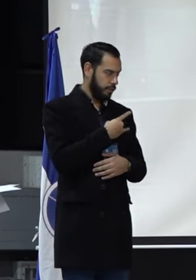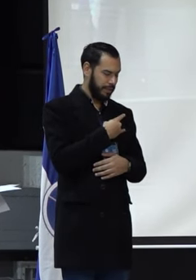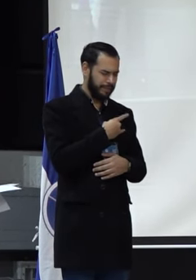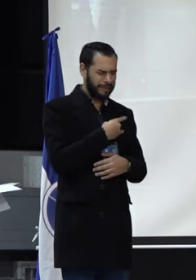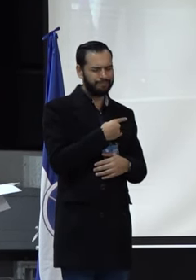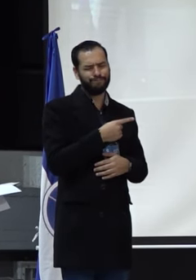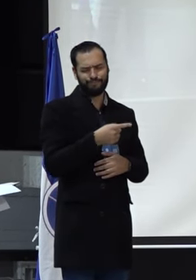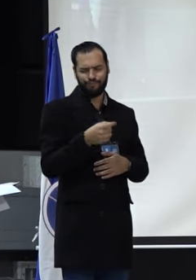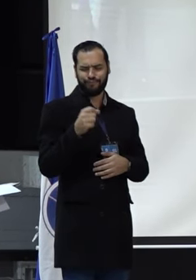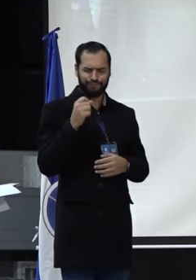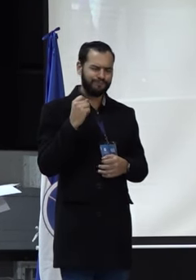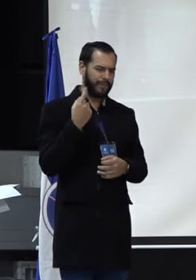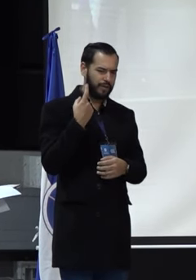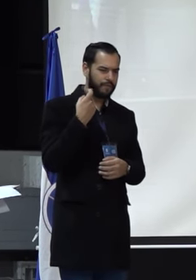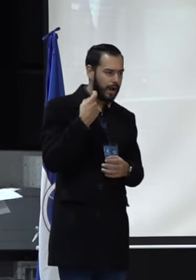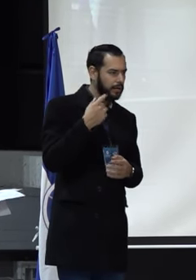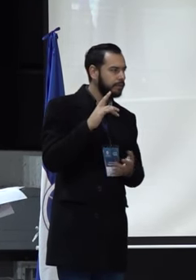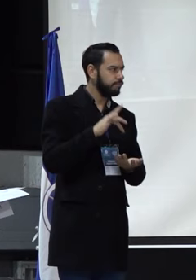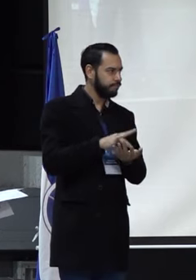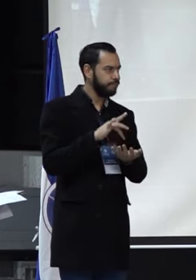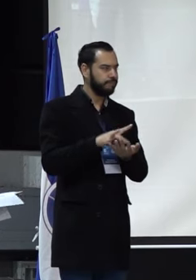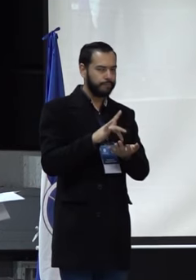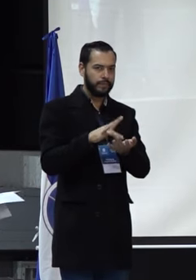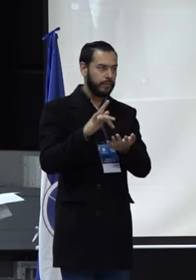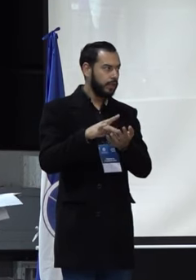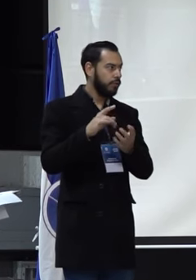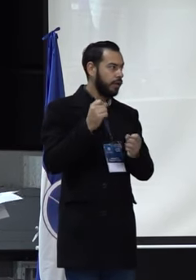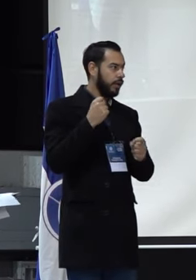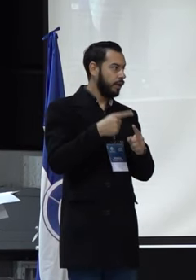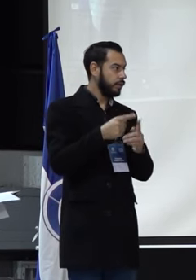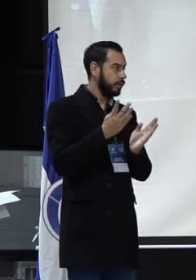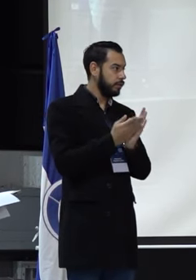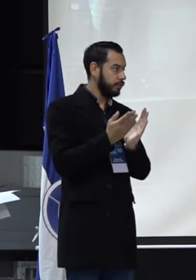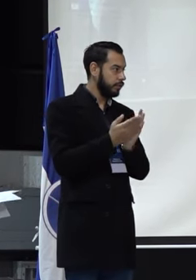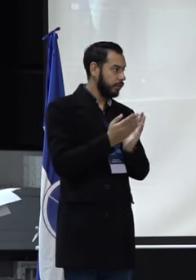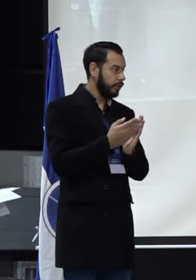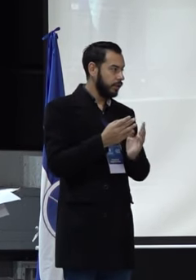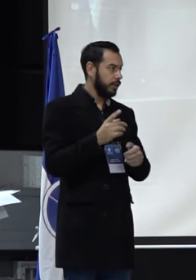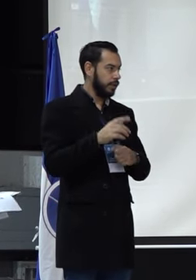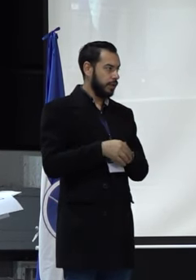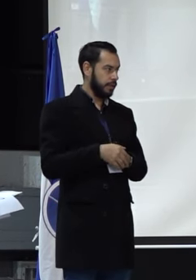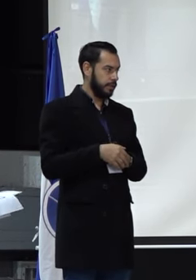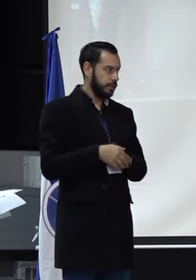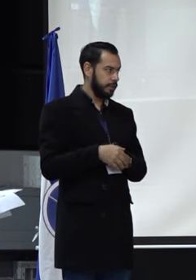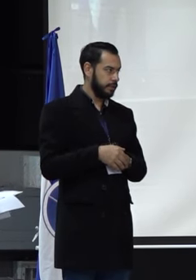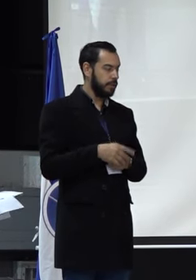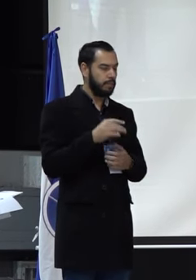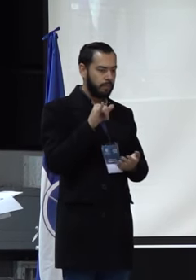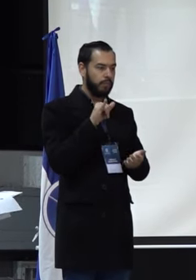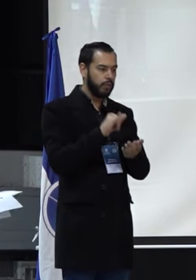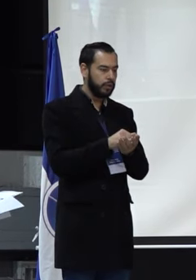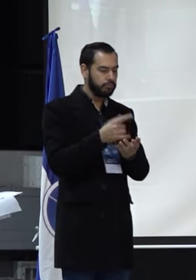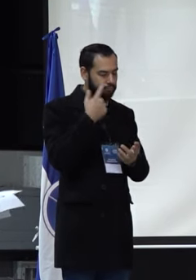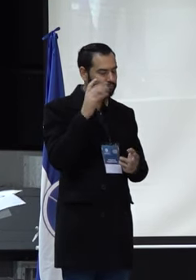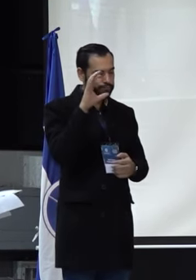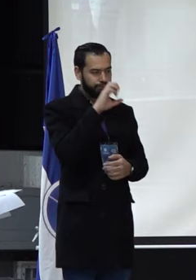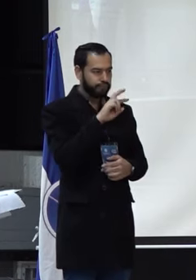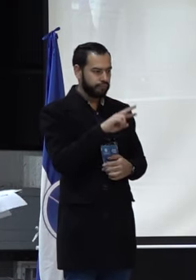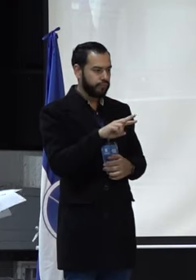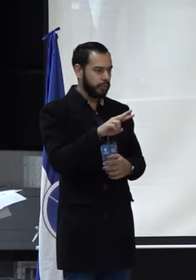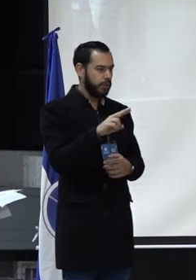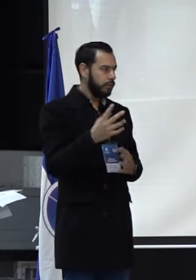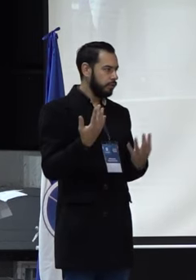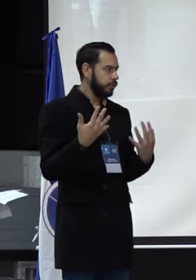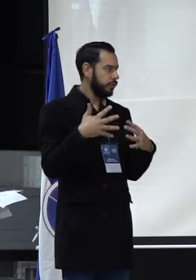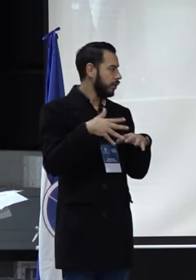con todos y cada uno de esos integrantes que han salido egresados y egresadas de esta universidad y por ello evidentemente y en